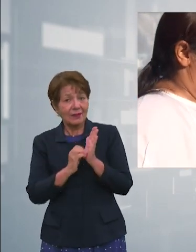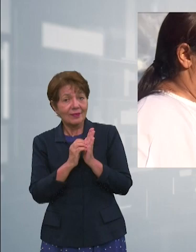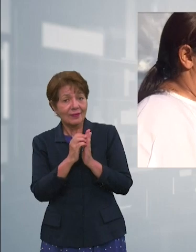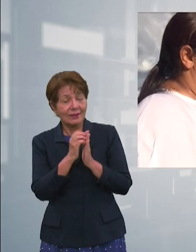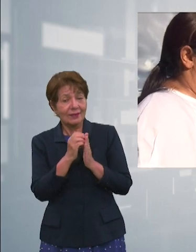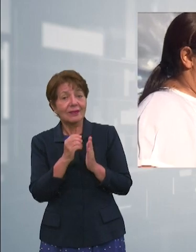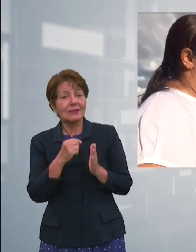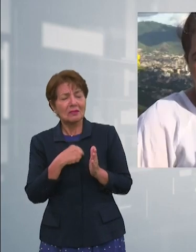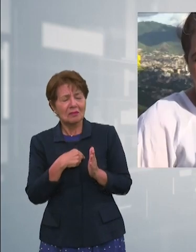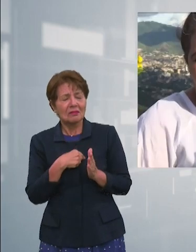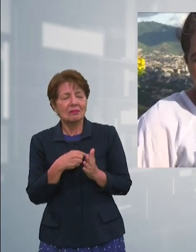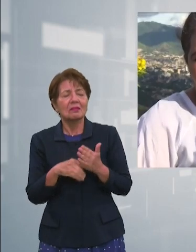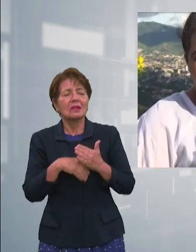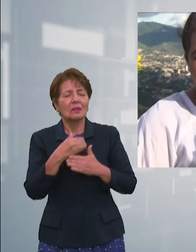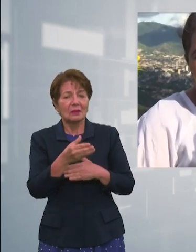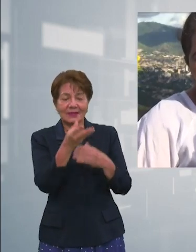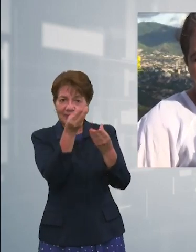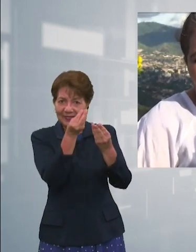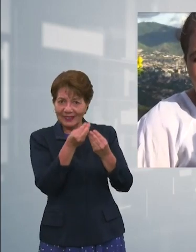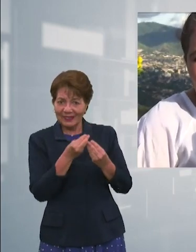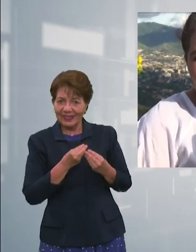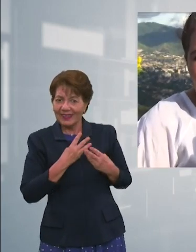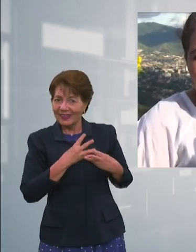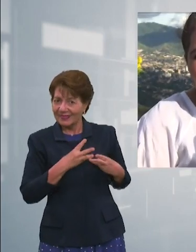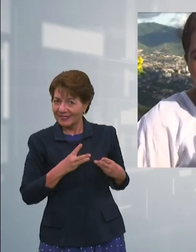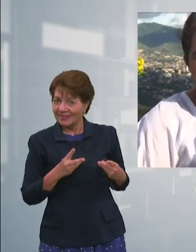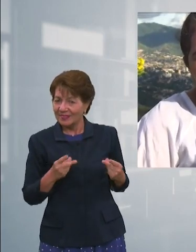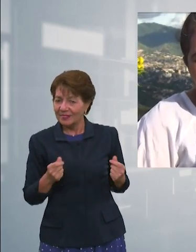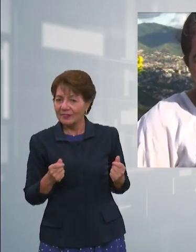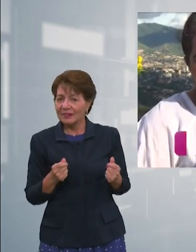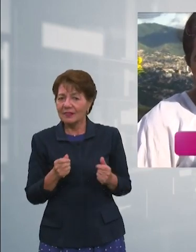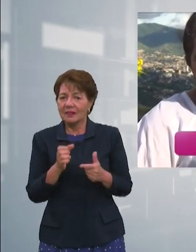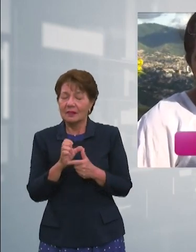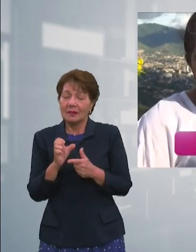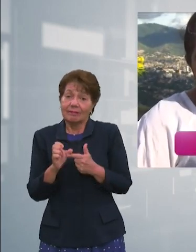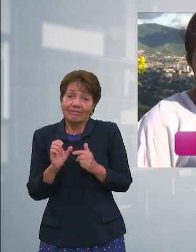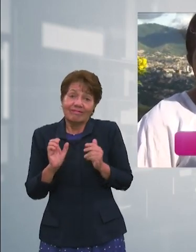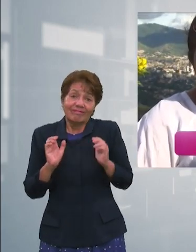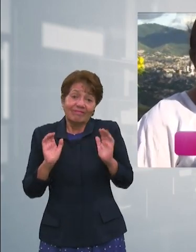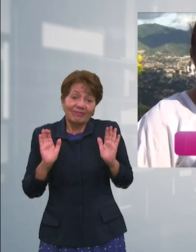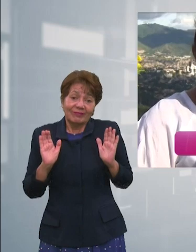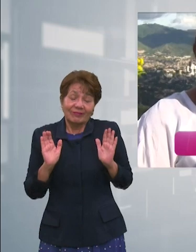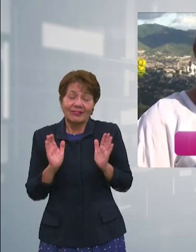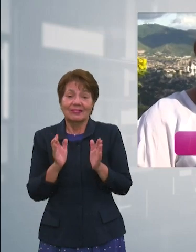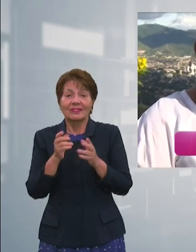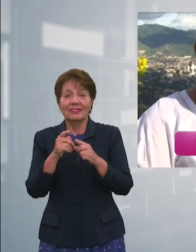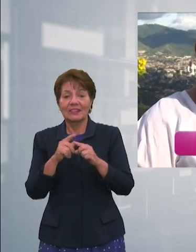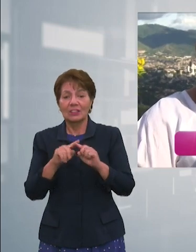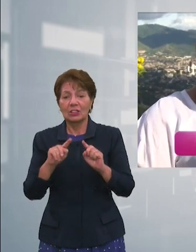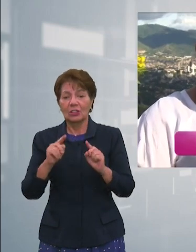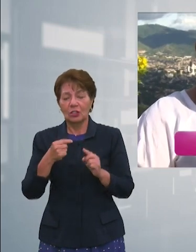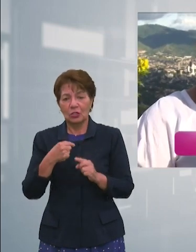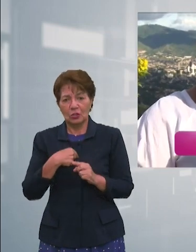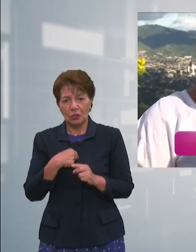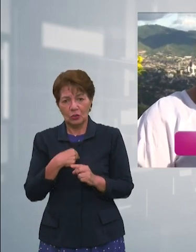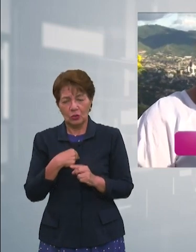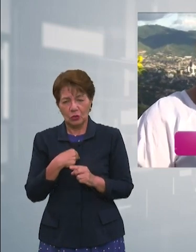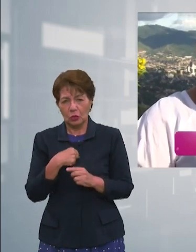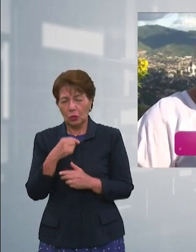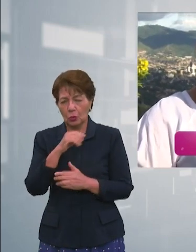sanación. Y si ya, como dice, cuando le toca, pero yo siempre, nunca estuve negativa, yo